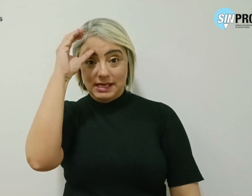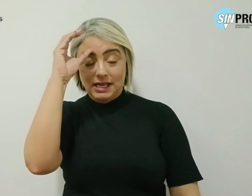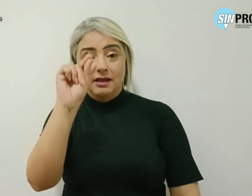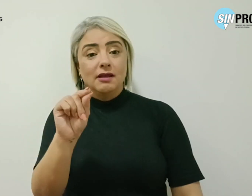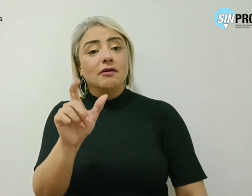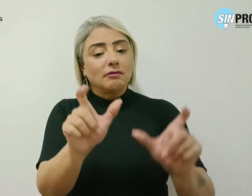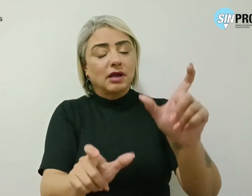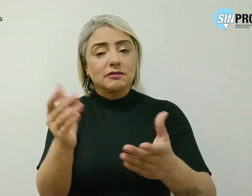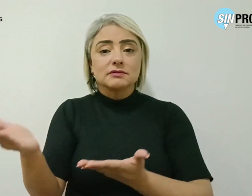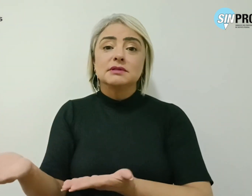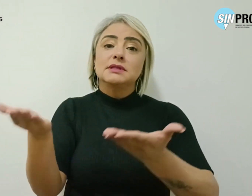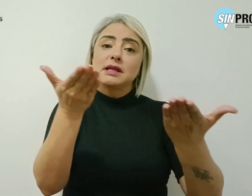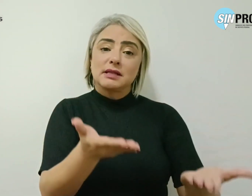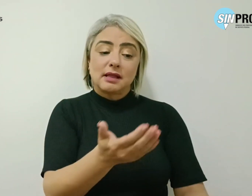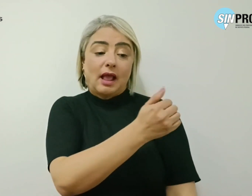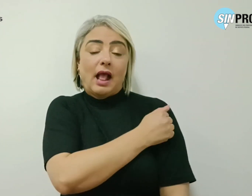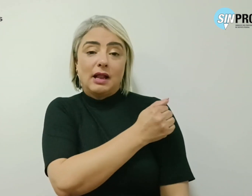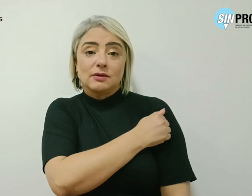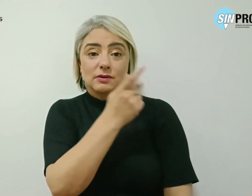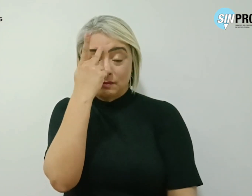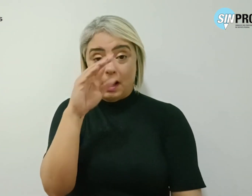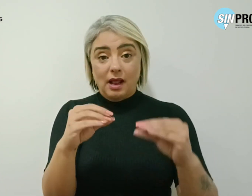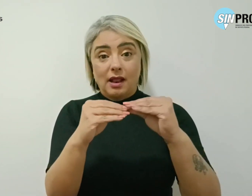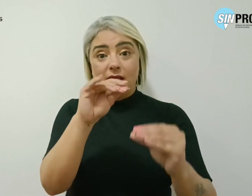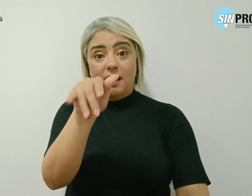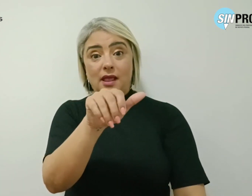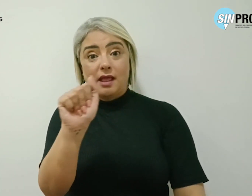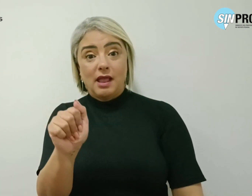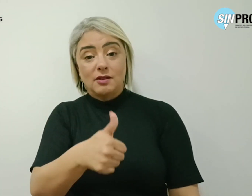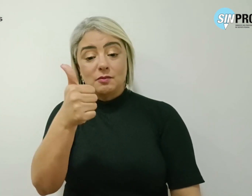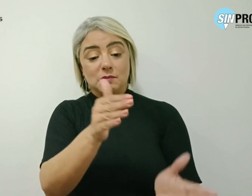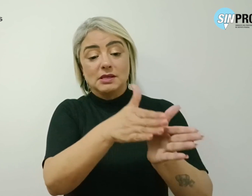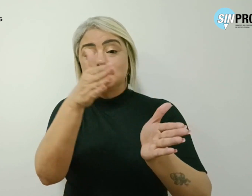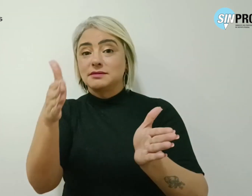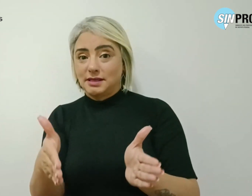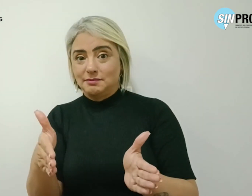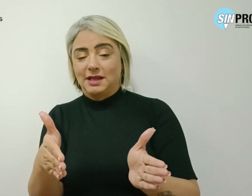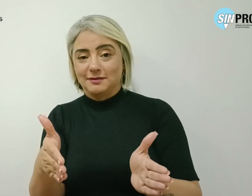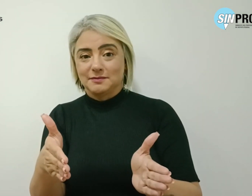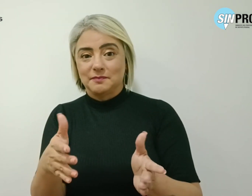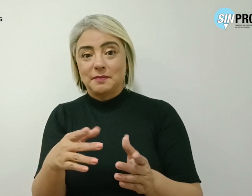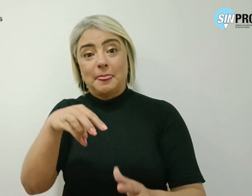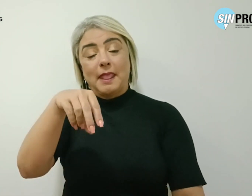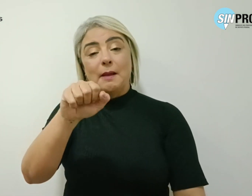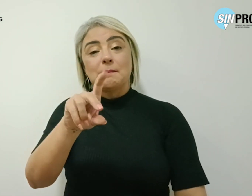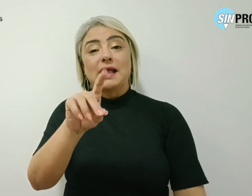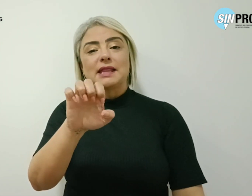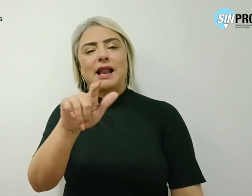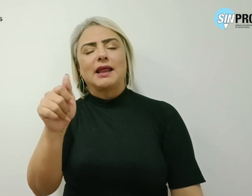forma de trazer estudantes para a EJA no primeiro segmento. Madalena conta que essa